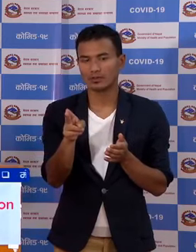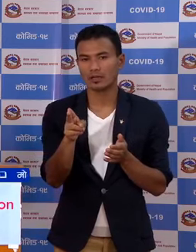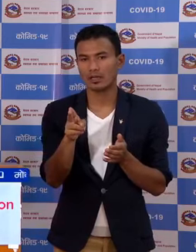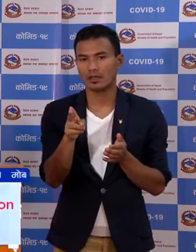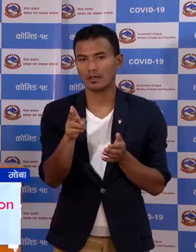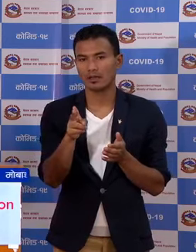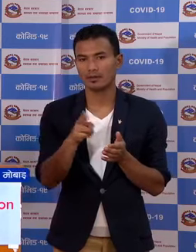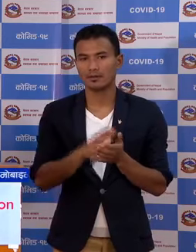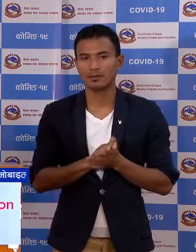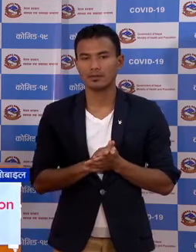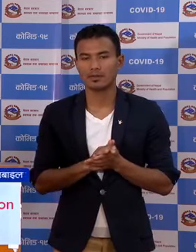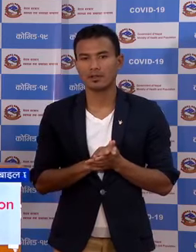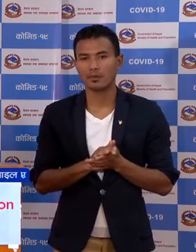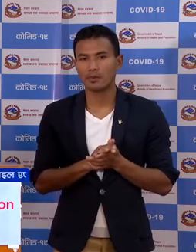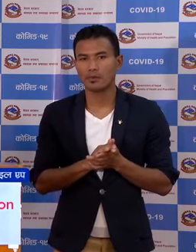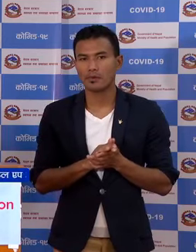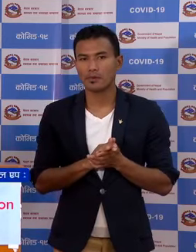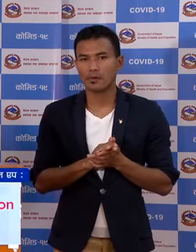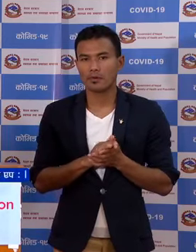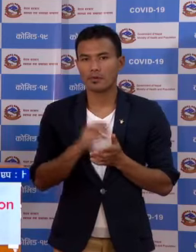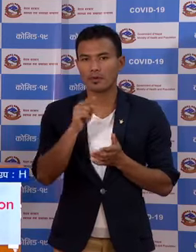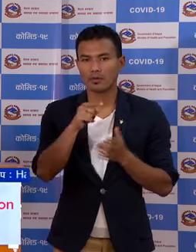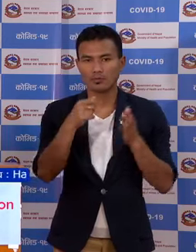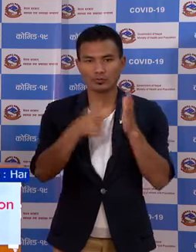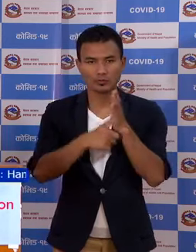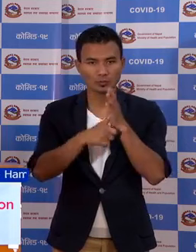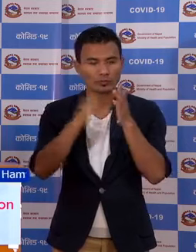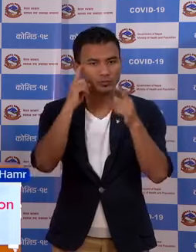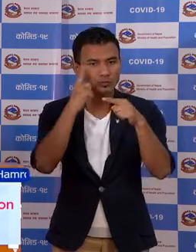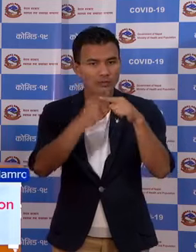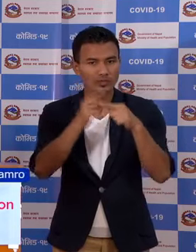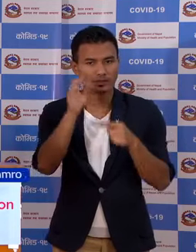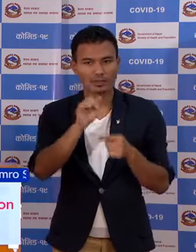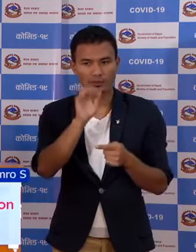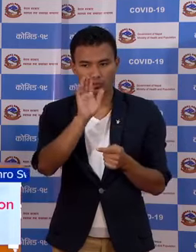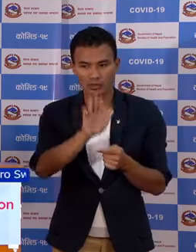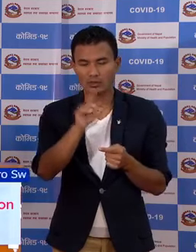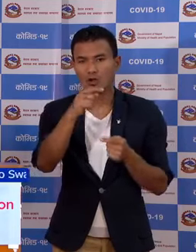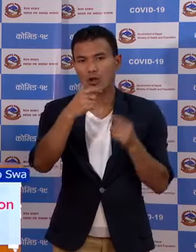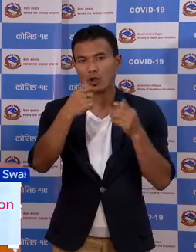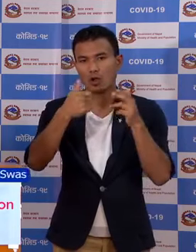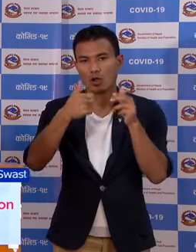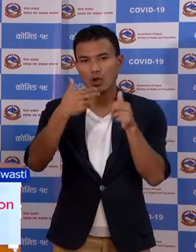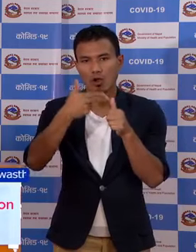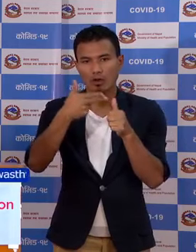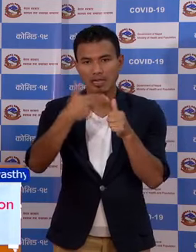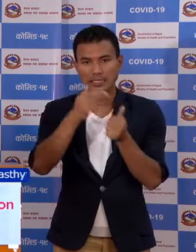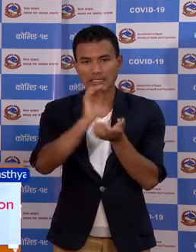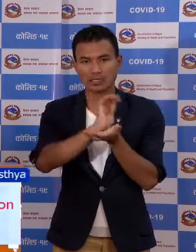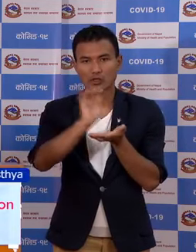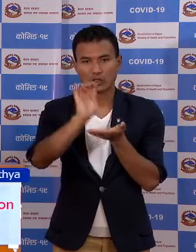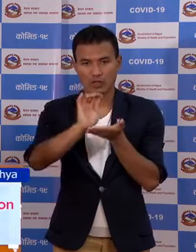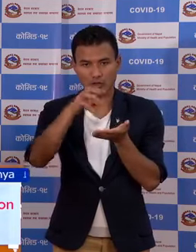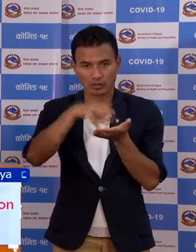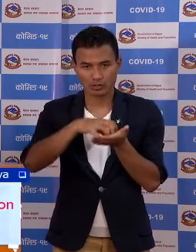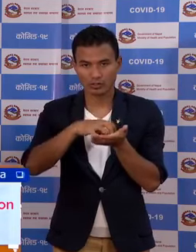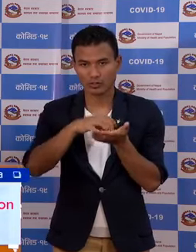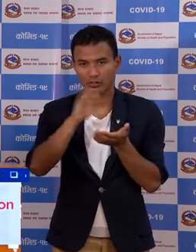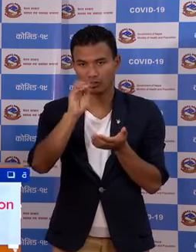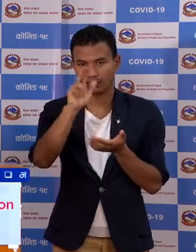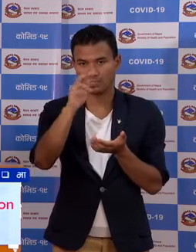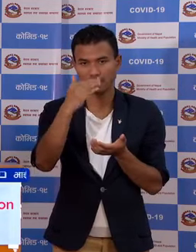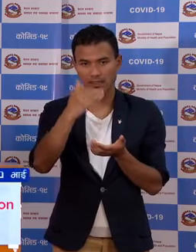पोजिटिव अनुँँँछ अर्गाखाँची संदी खरकसित